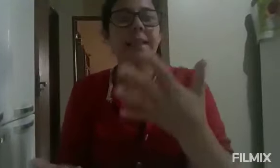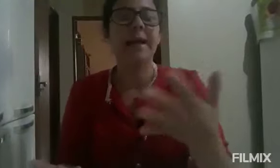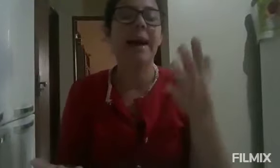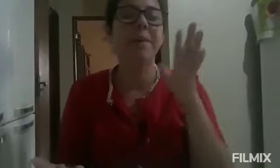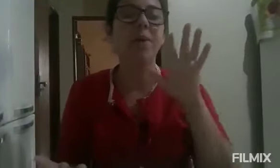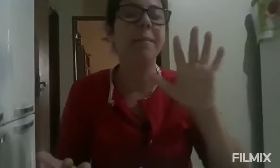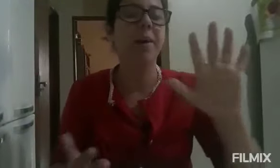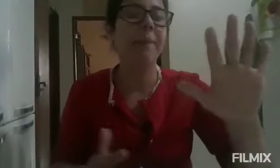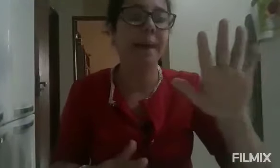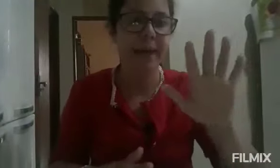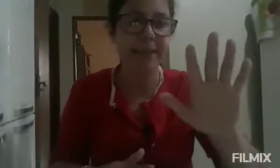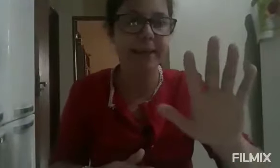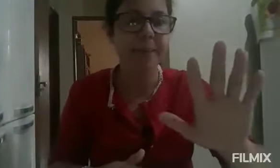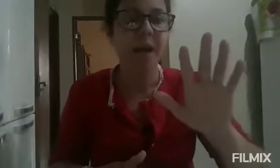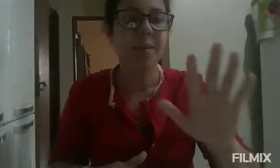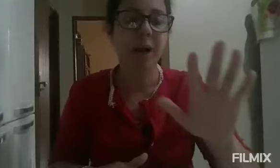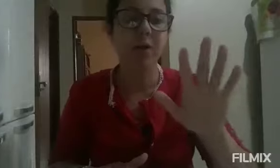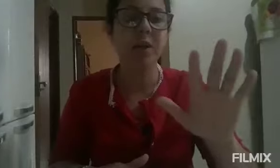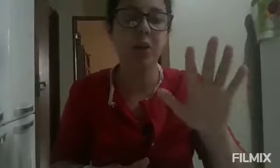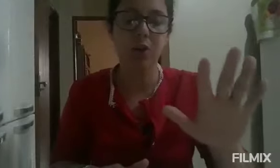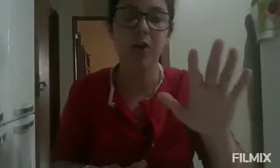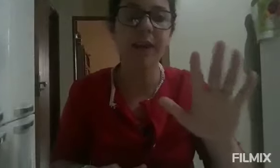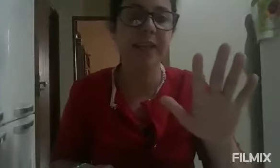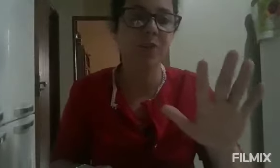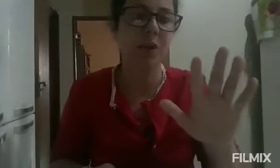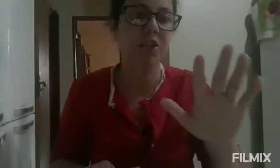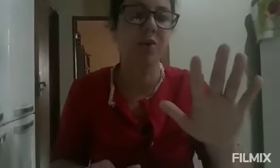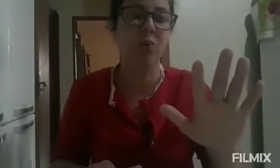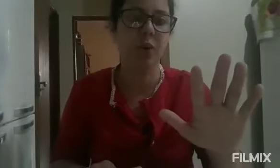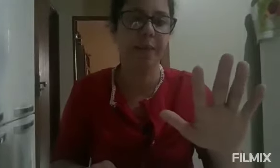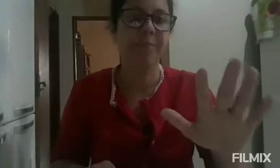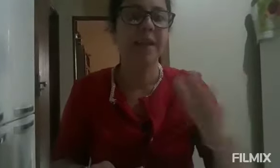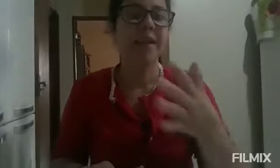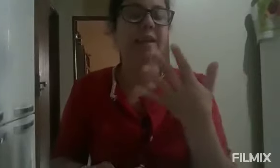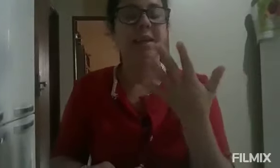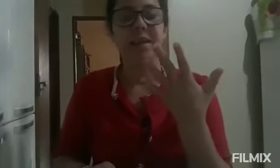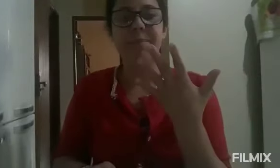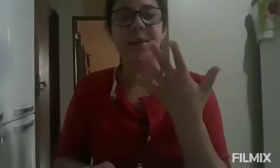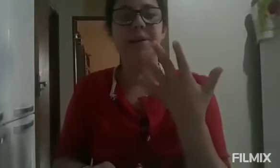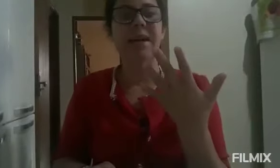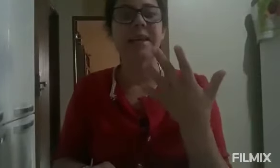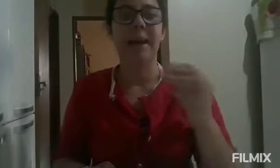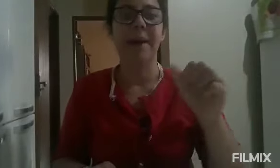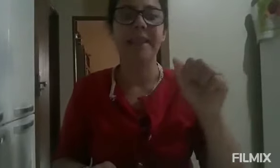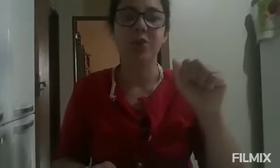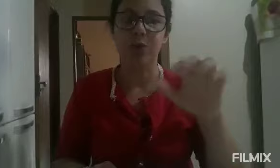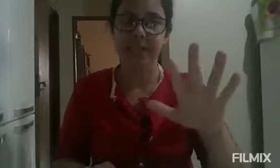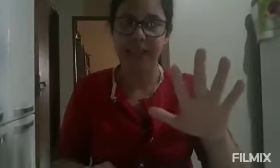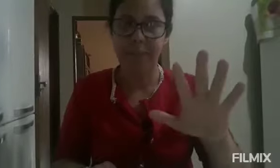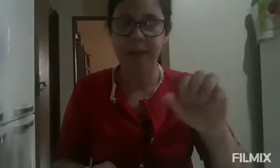está aqui a minha mão aberta. Para a honra e glória, eu louvo a Deus por esta cura. E a minha mão está aqui aberta, estou conseguindo abrir